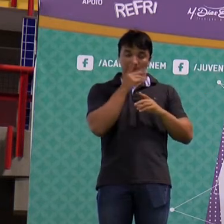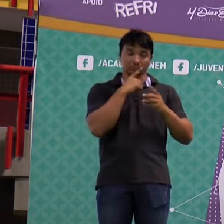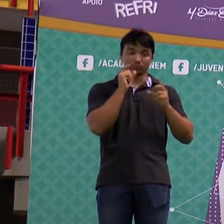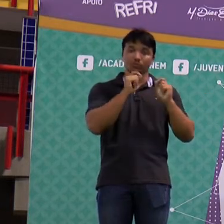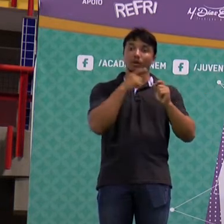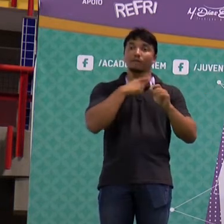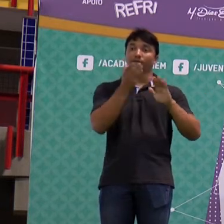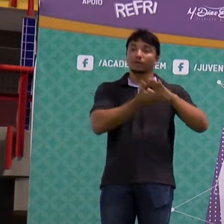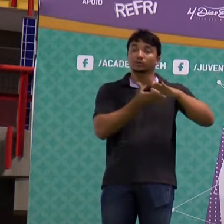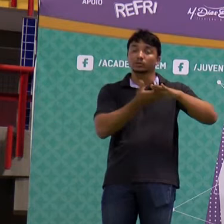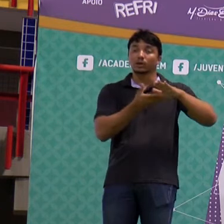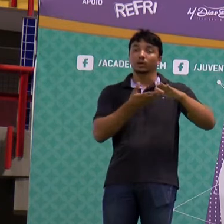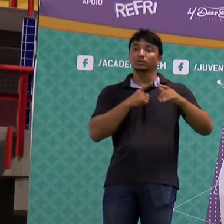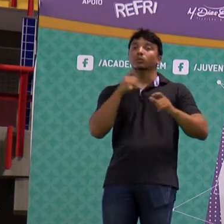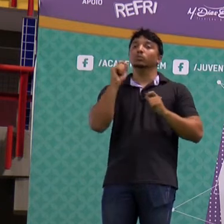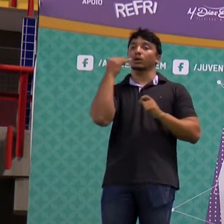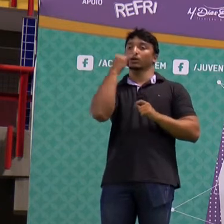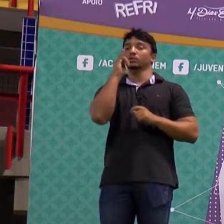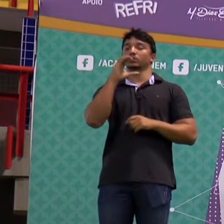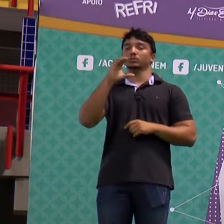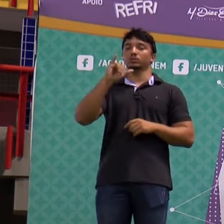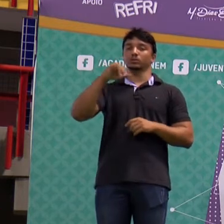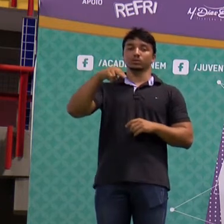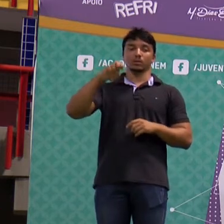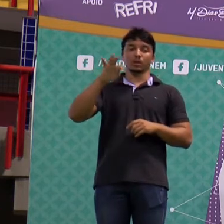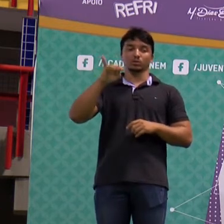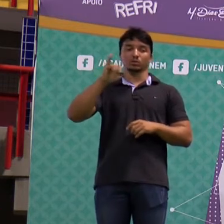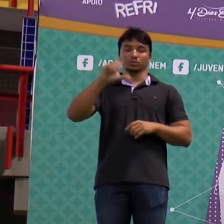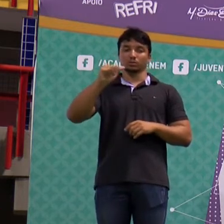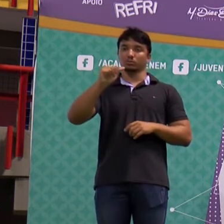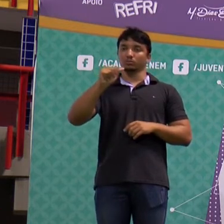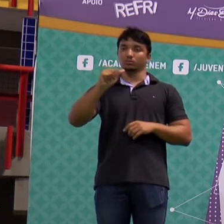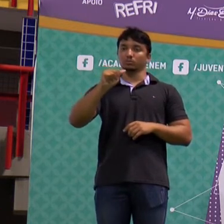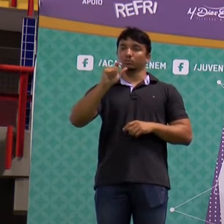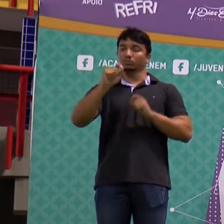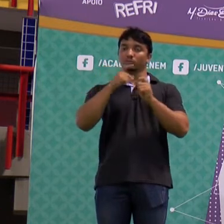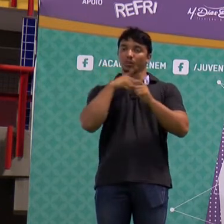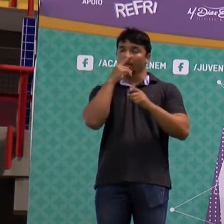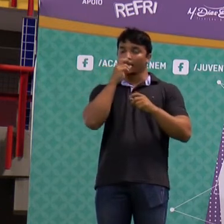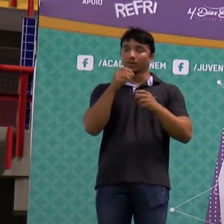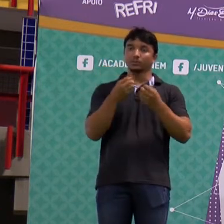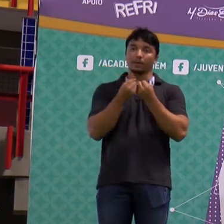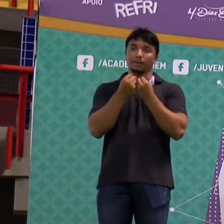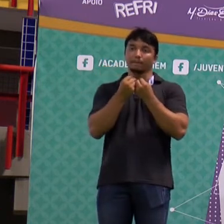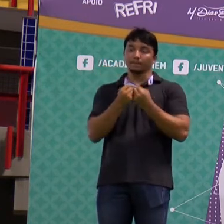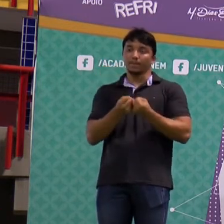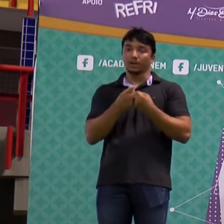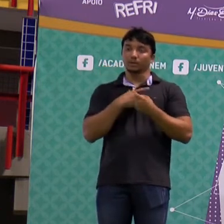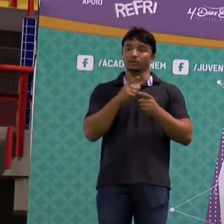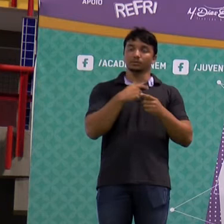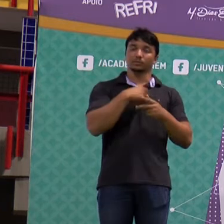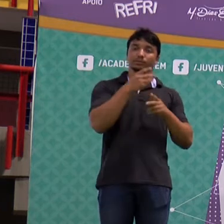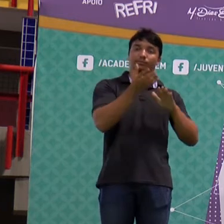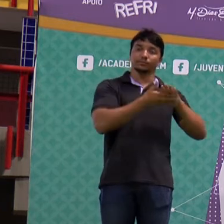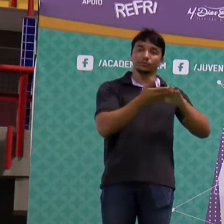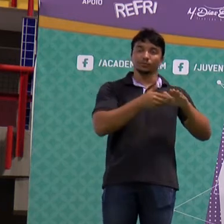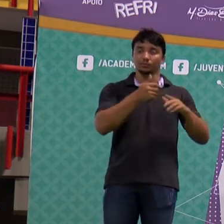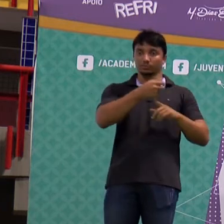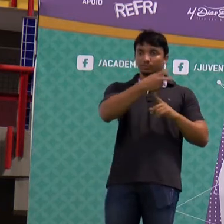para você de velocidade, você vai ter energia cinética. Então, a energia cinética é o produto massa pelo quadrado da velocidade sobre dois.